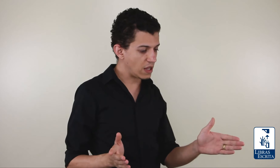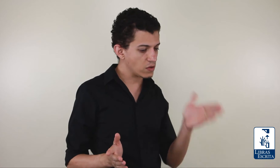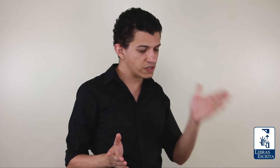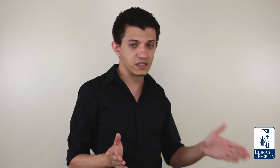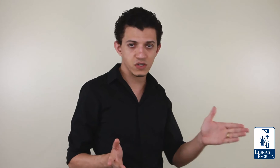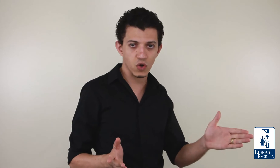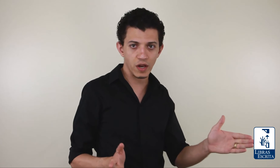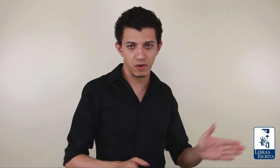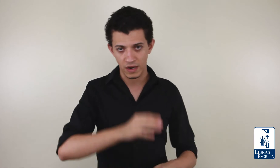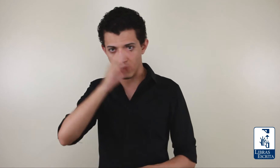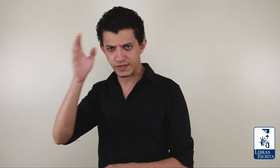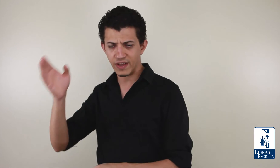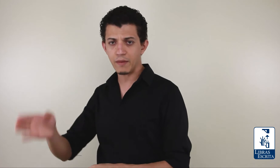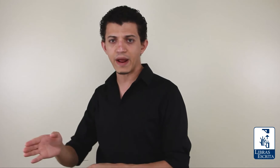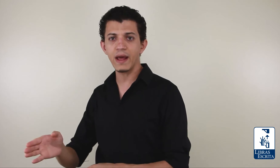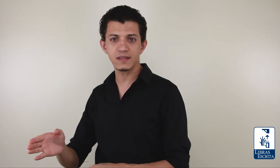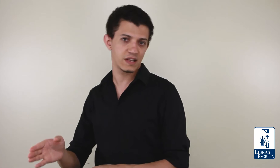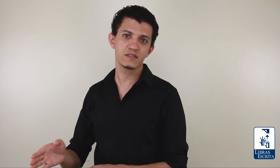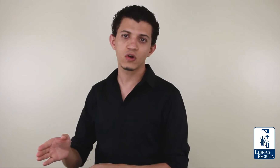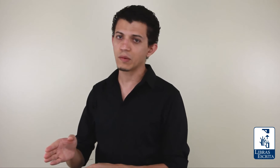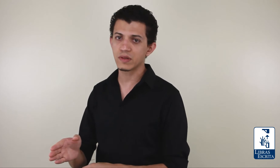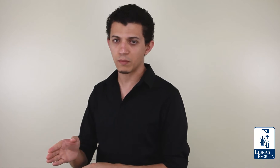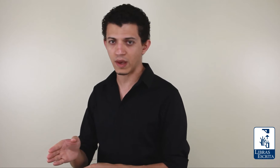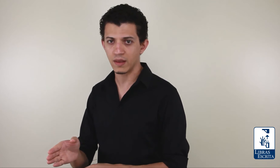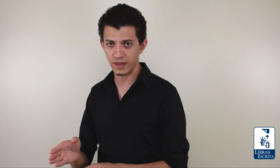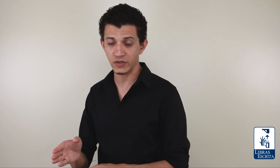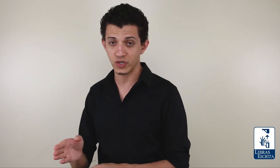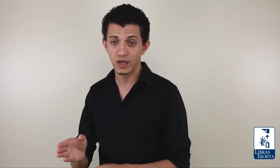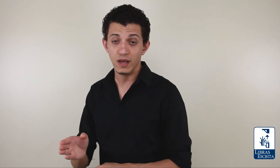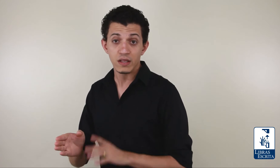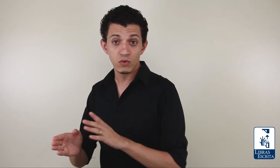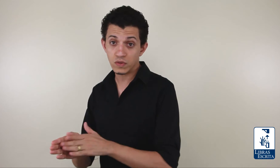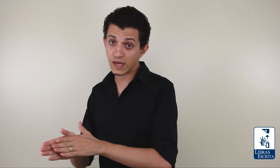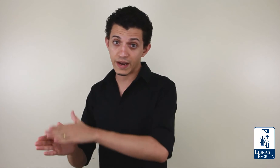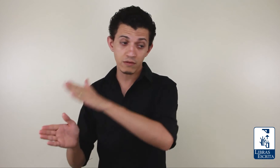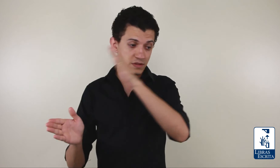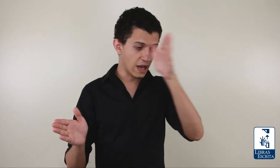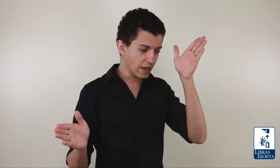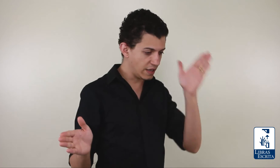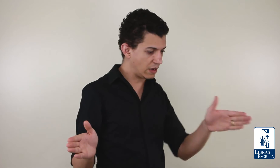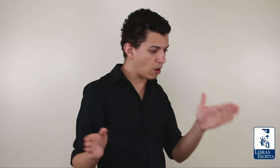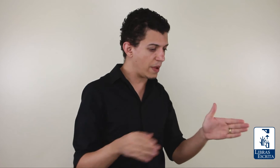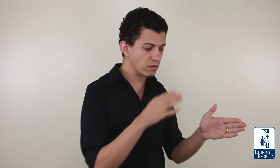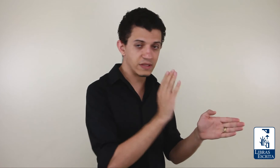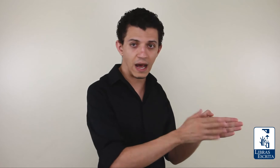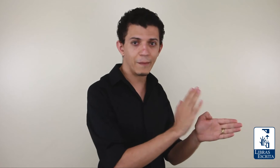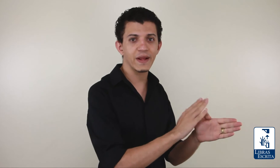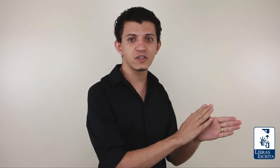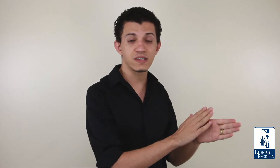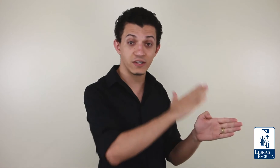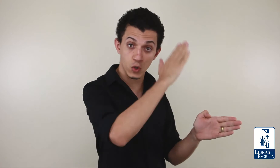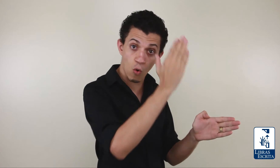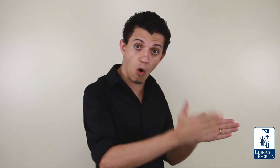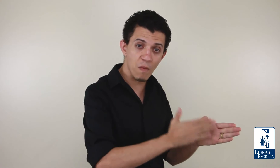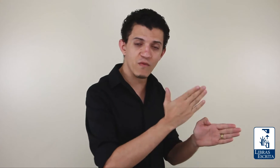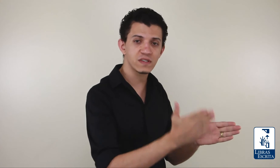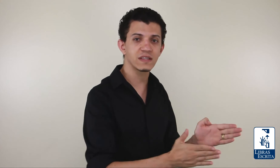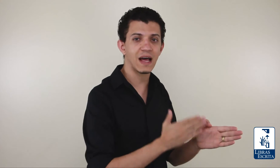sinal sem sinônimo, lá na hora você vai lembrar ele sem sinônimo também. Entende? O segredo está aqui no momento da aprendizagem. Como você está